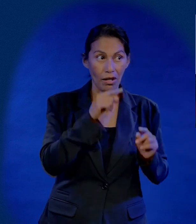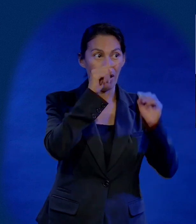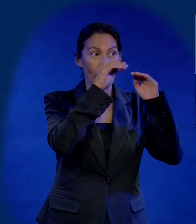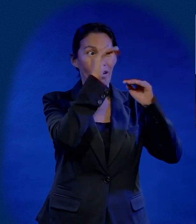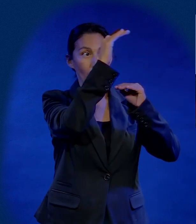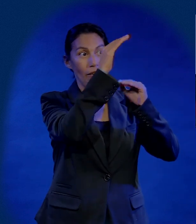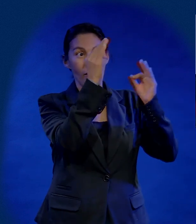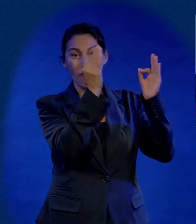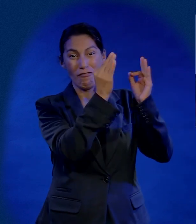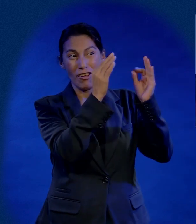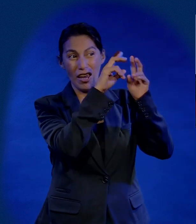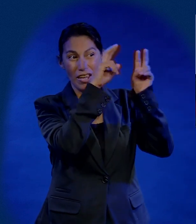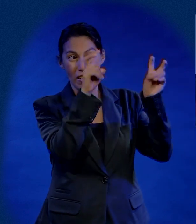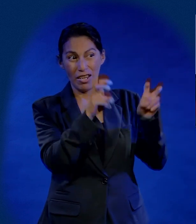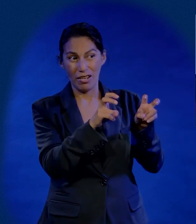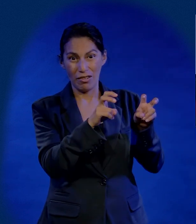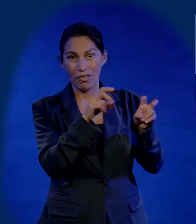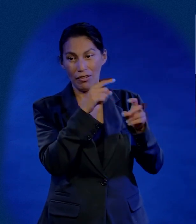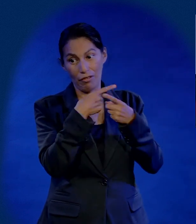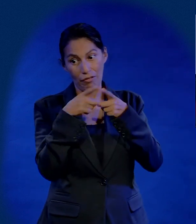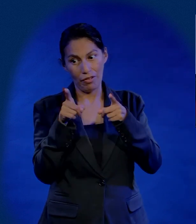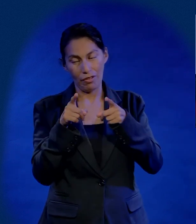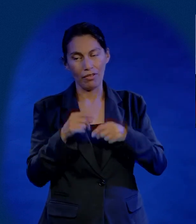dijiste refrigerador. Ella dijo congelador. Es diferente.